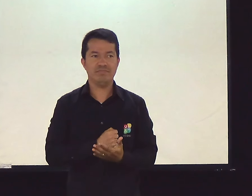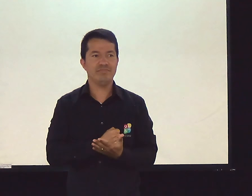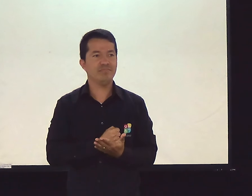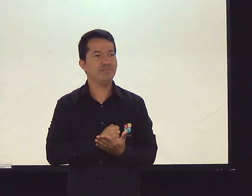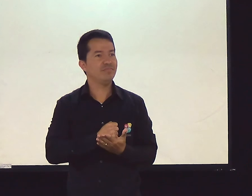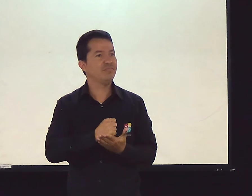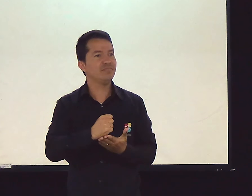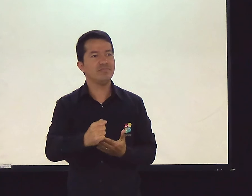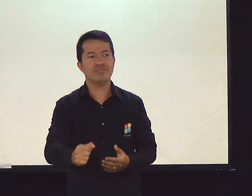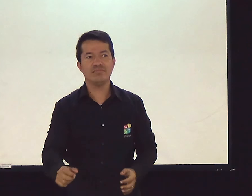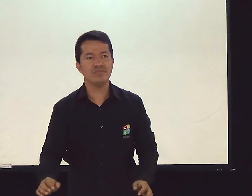Já era.